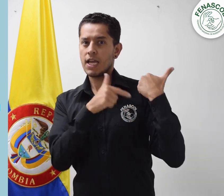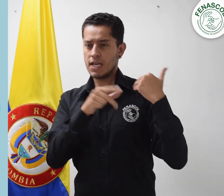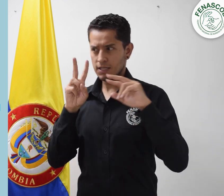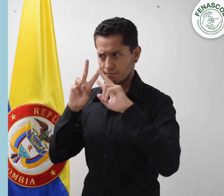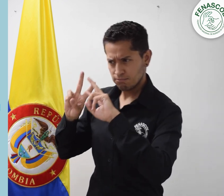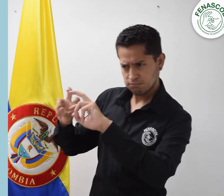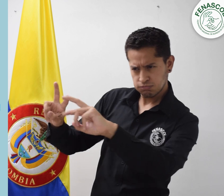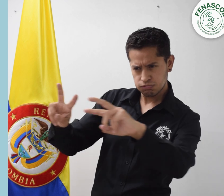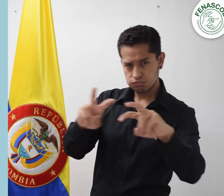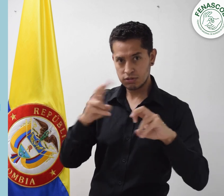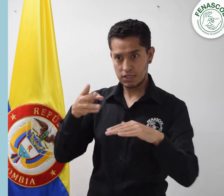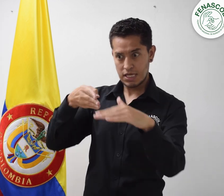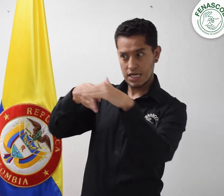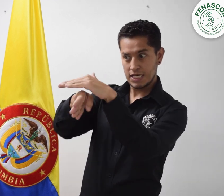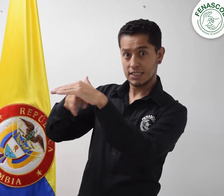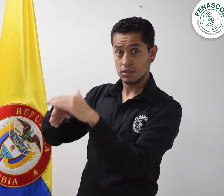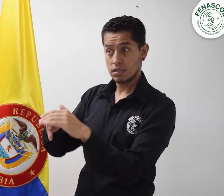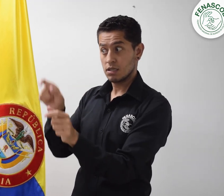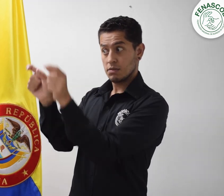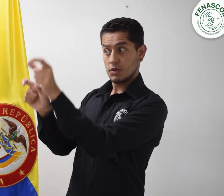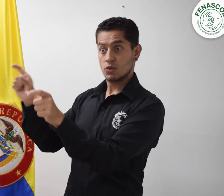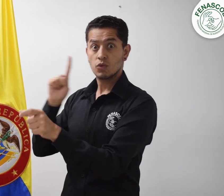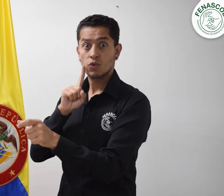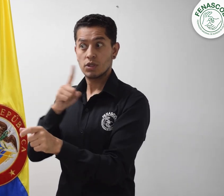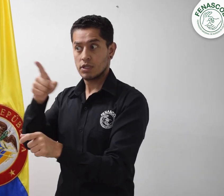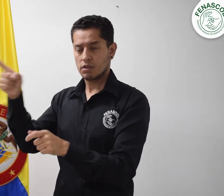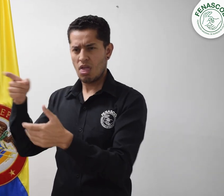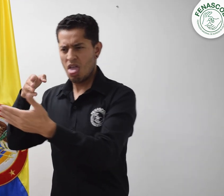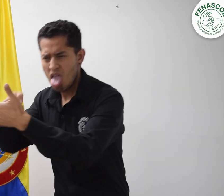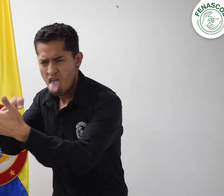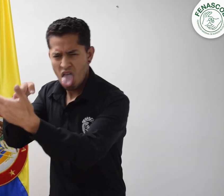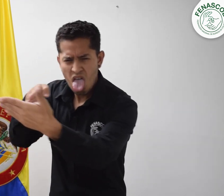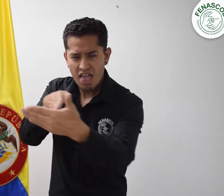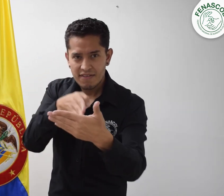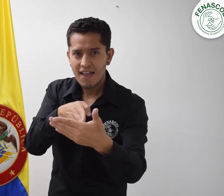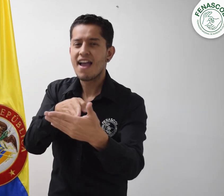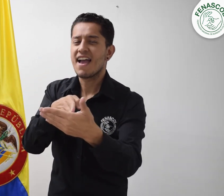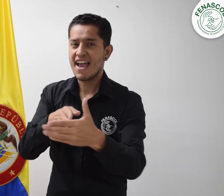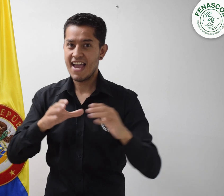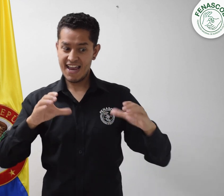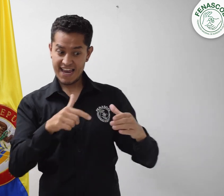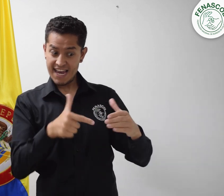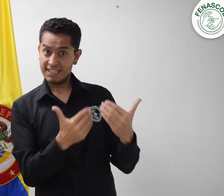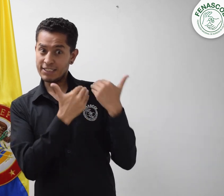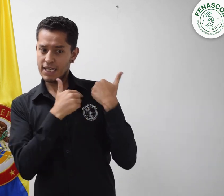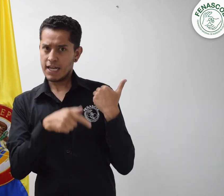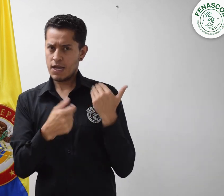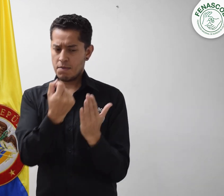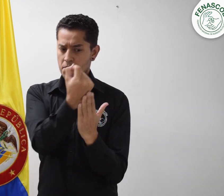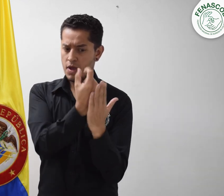que afectan a la comunidad sorda. Por tal motivo, construyeron una encuesta con traducción a lengua de señas.